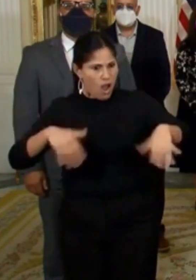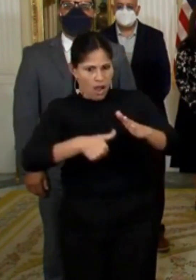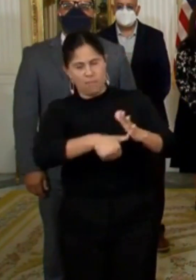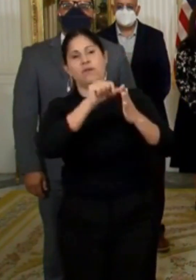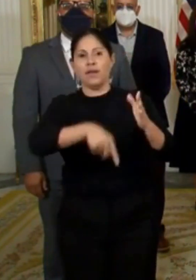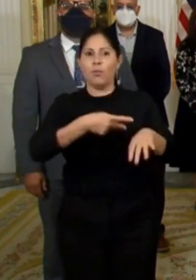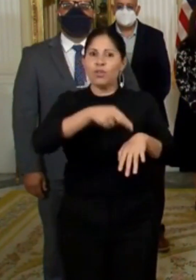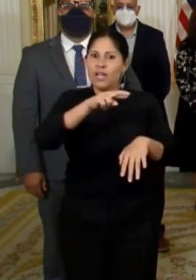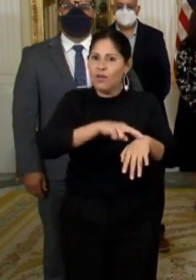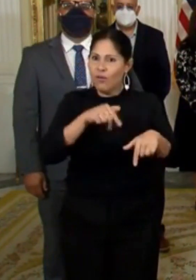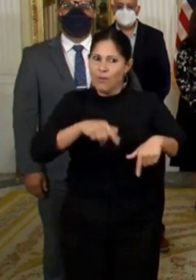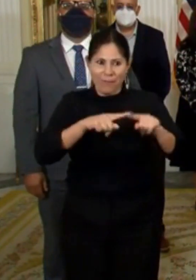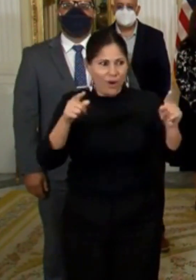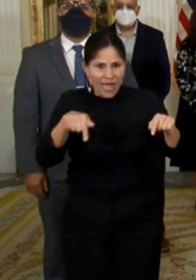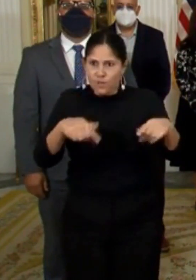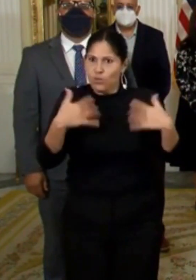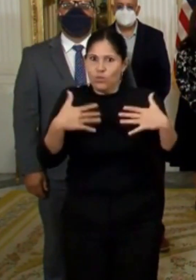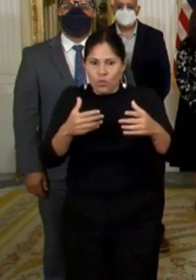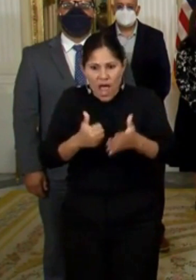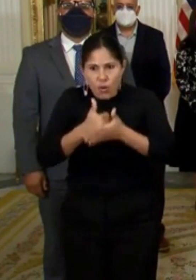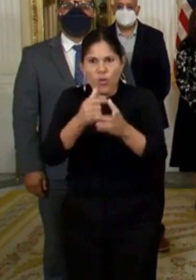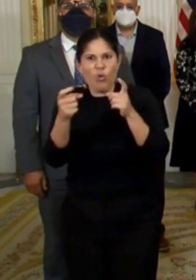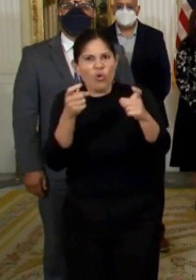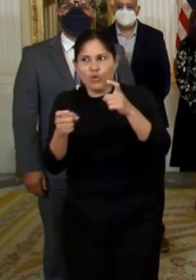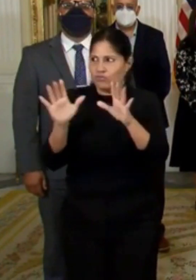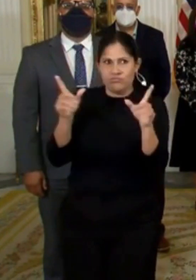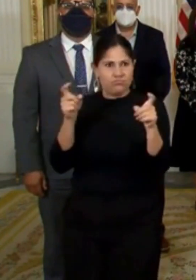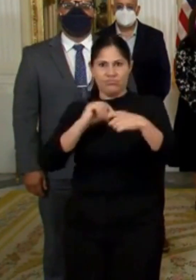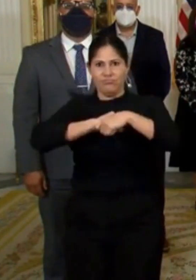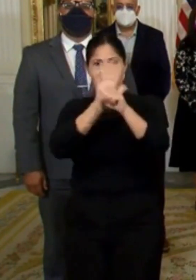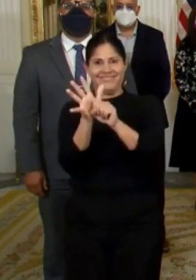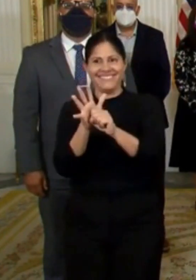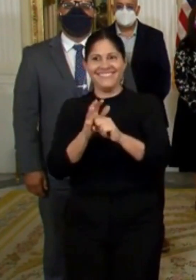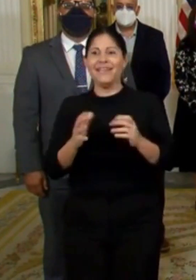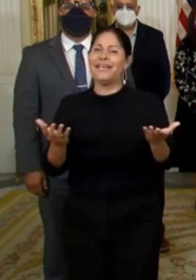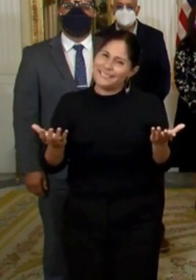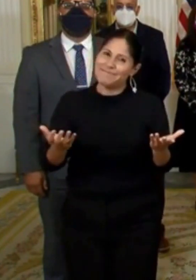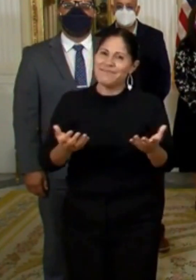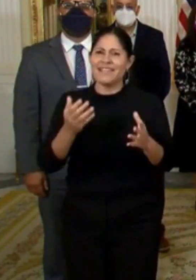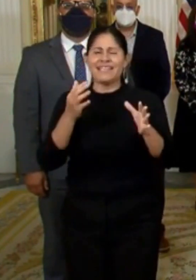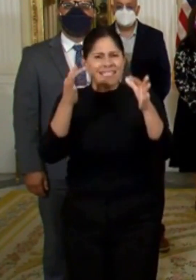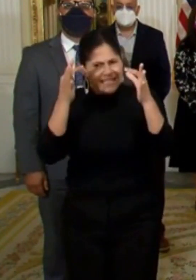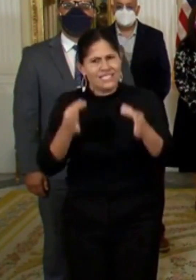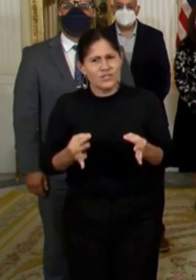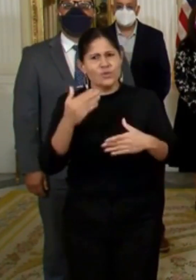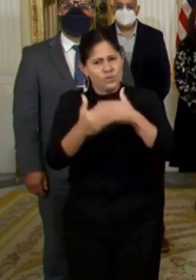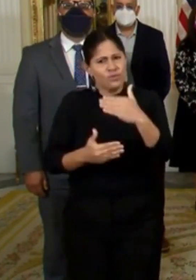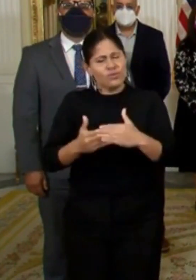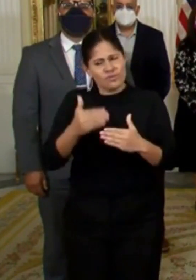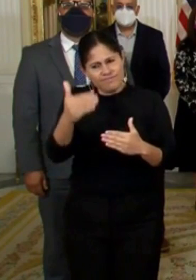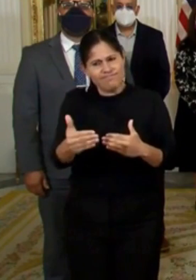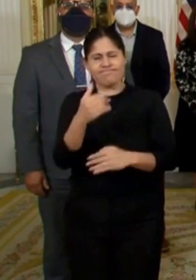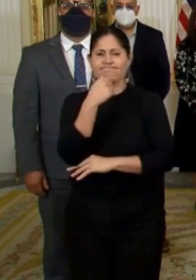también efectivas para controlar el contagio. Por eso, hay que ser prudentes al momento de dar el próximo paso.